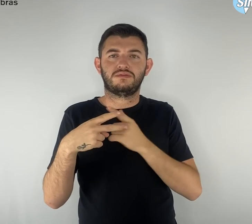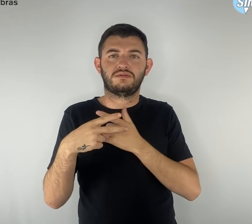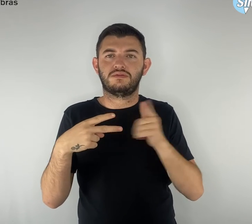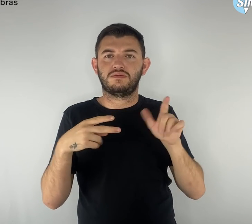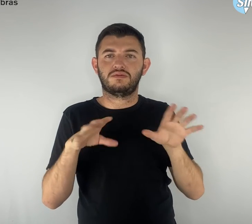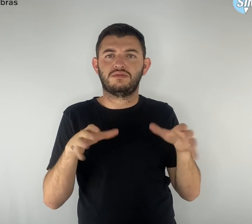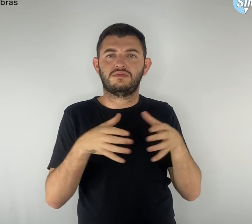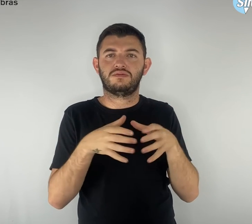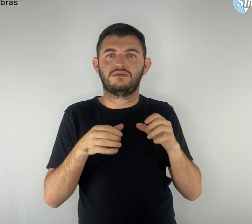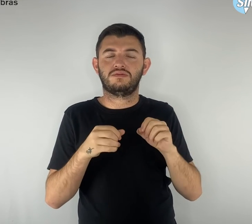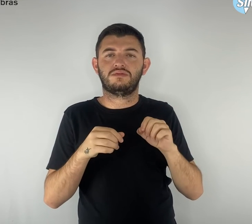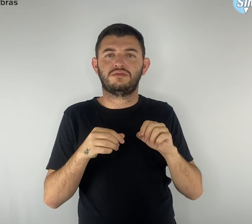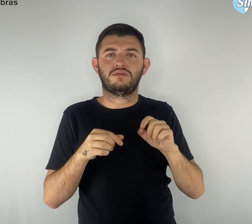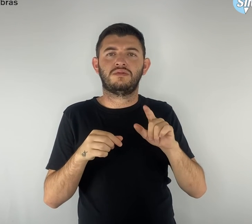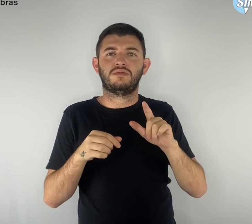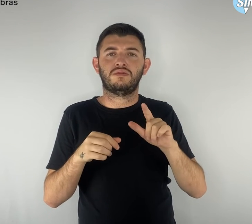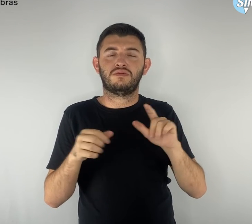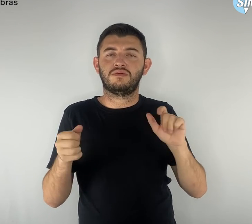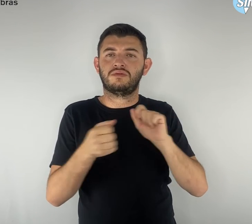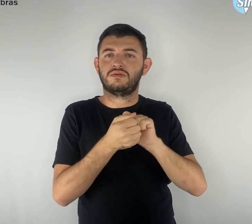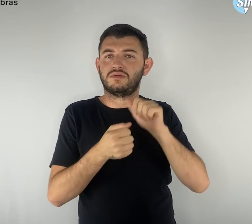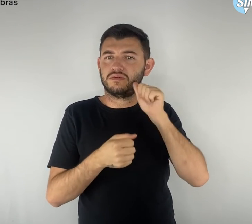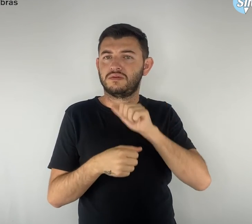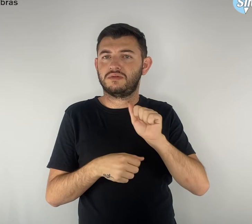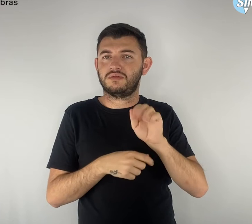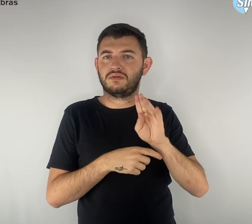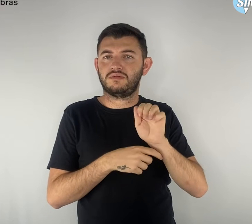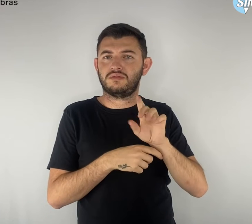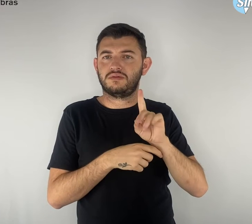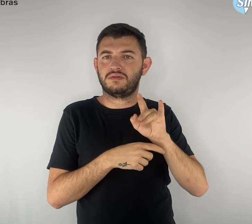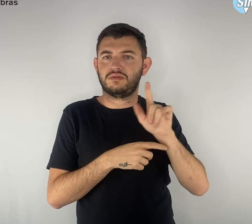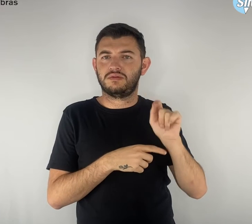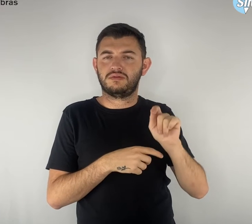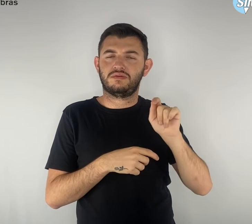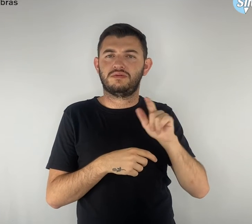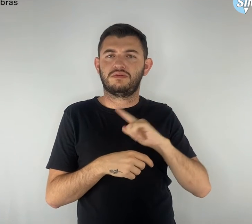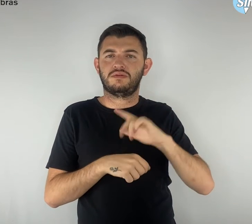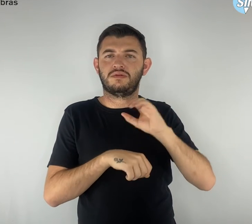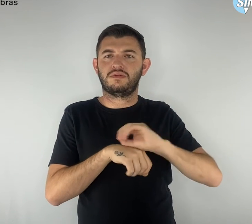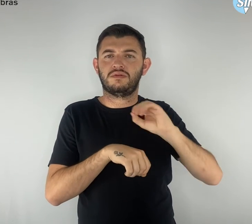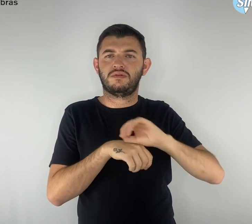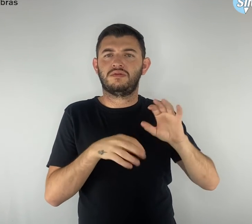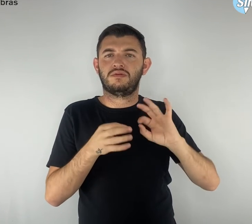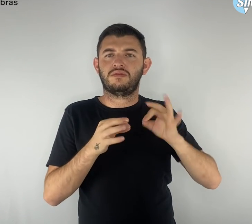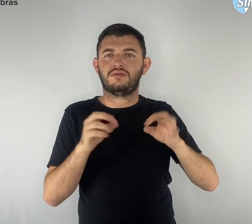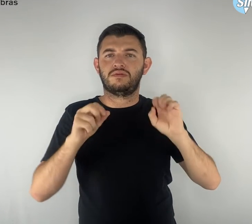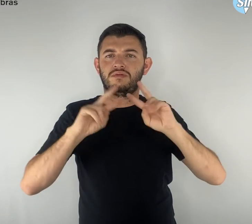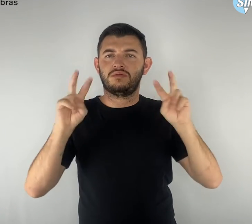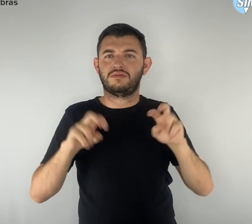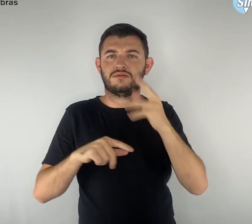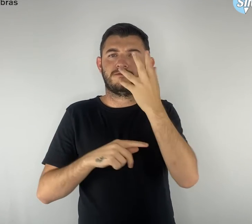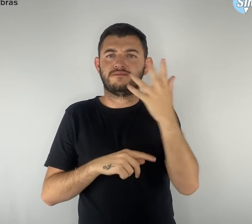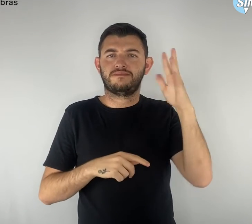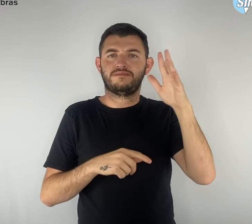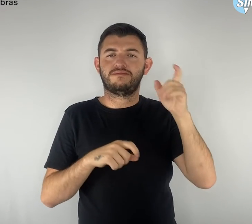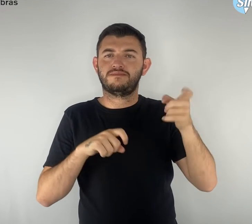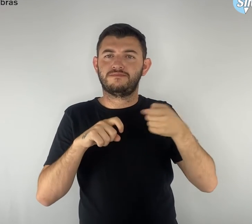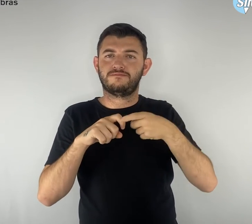ficou com a abadia, que fez a oficina de plantas medicinais. Após a parte